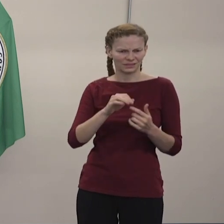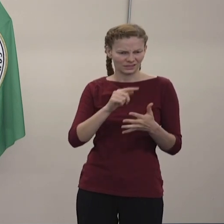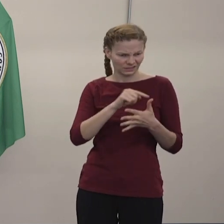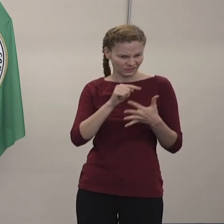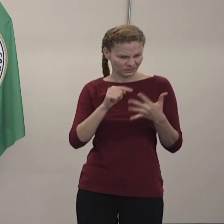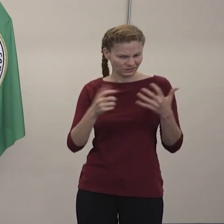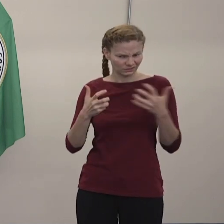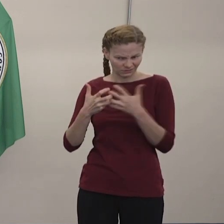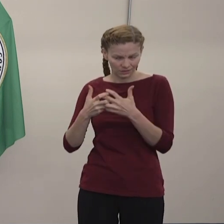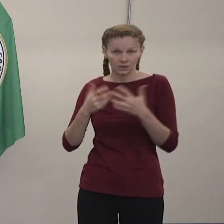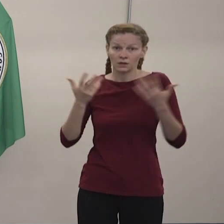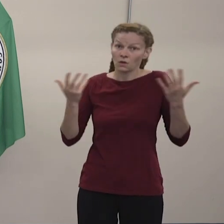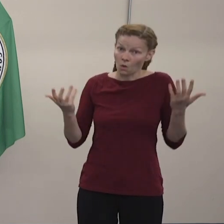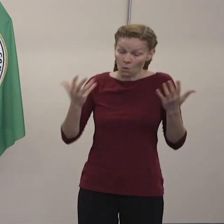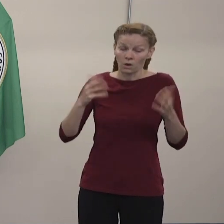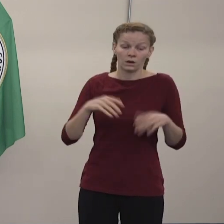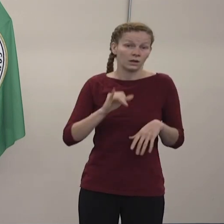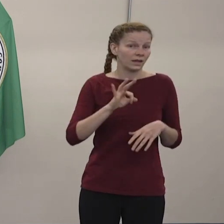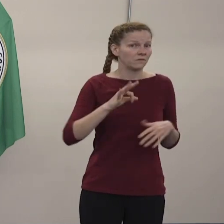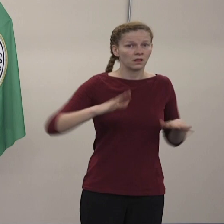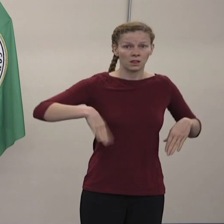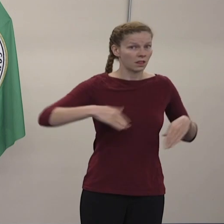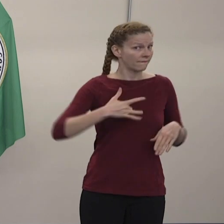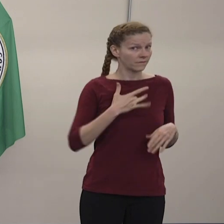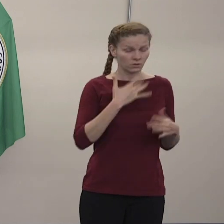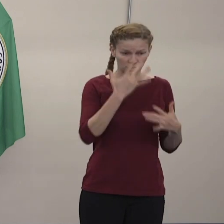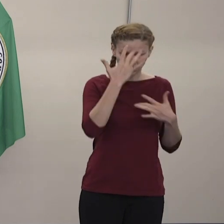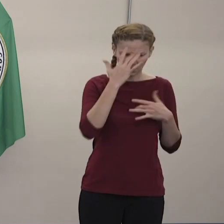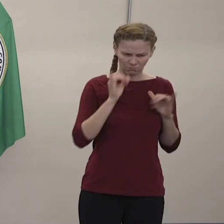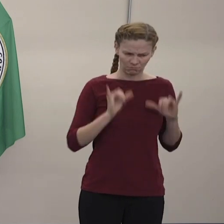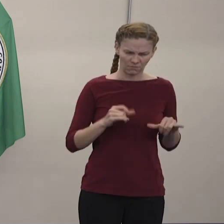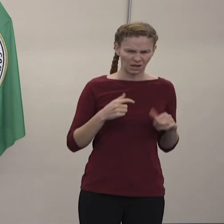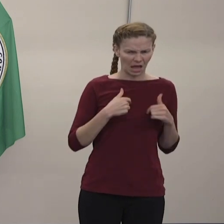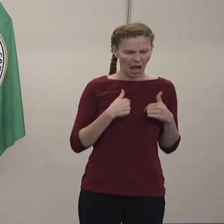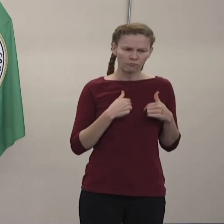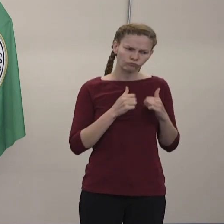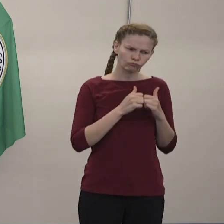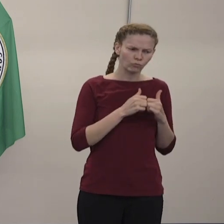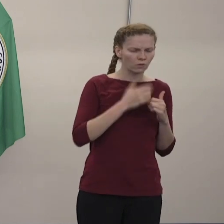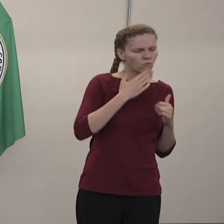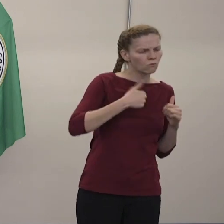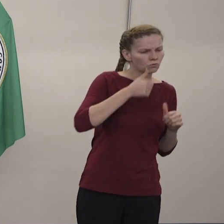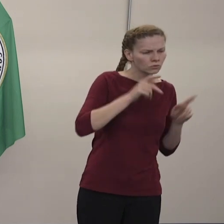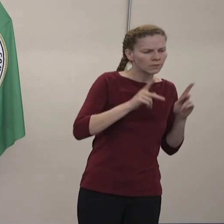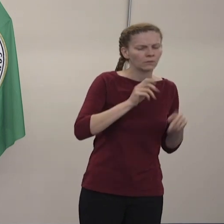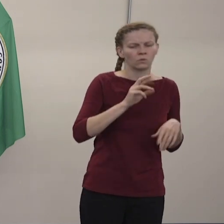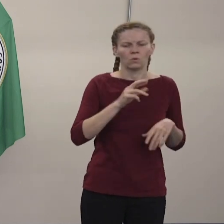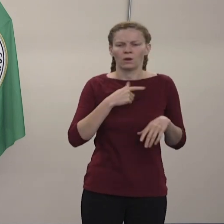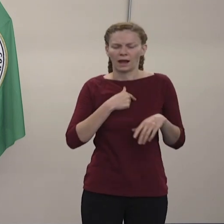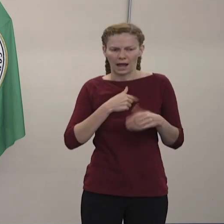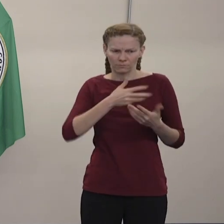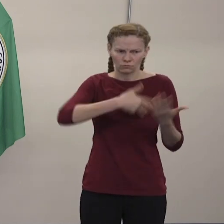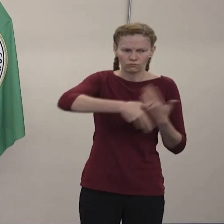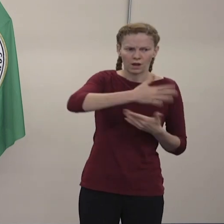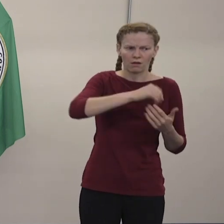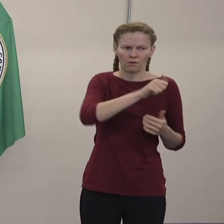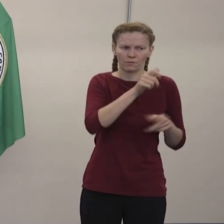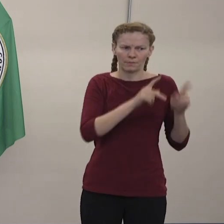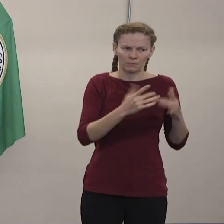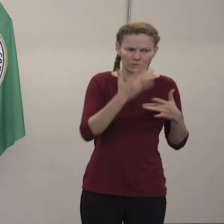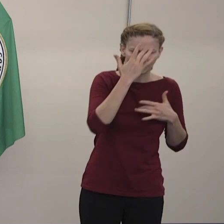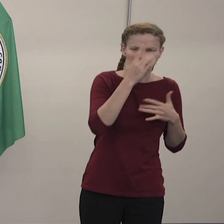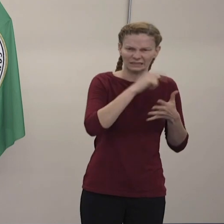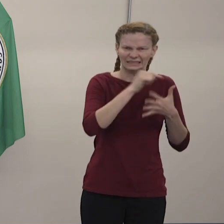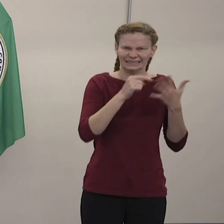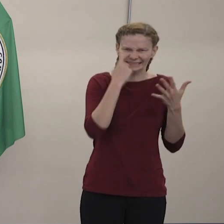poblaciones que se les pide que se hagan las pruebas por el Estado, que por favor hablen con su